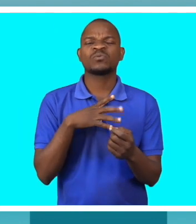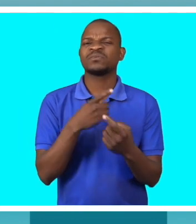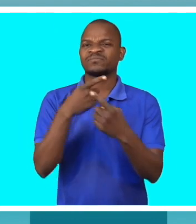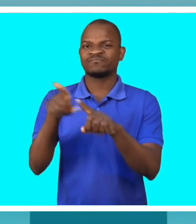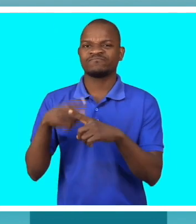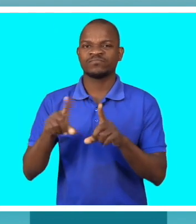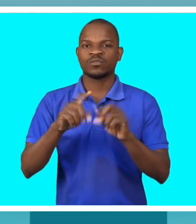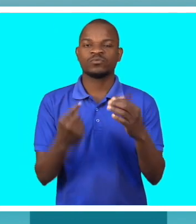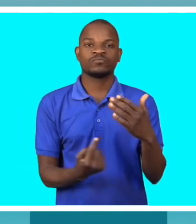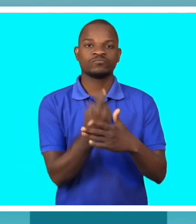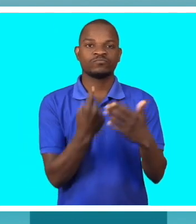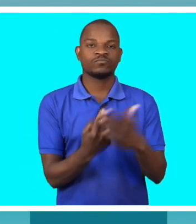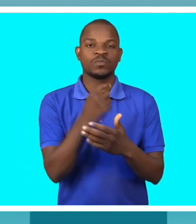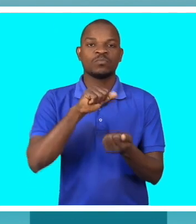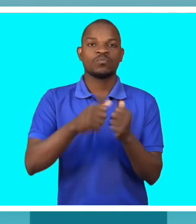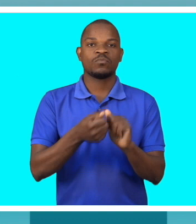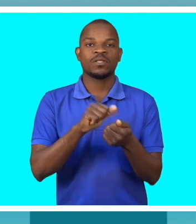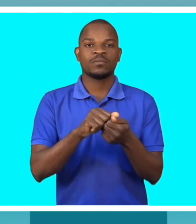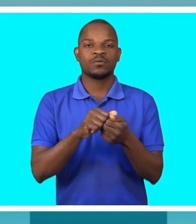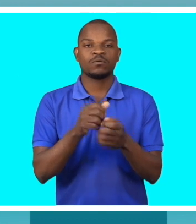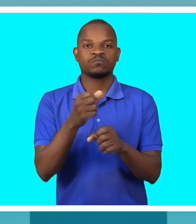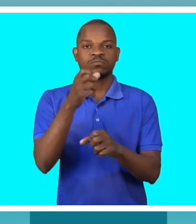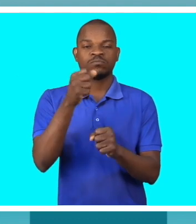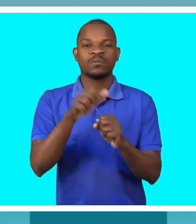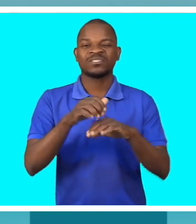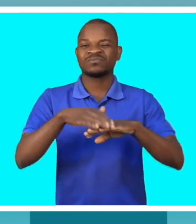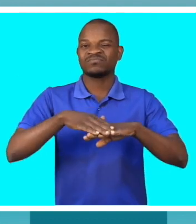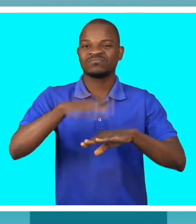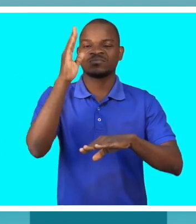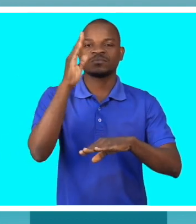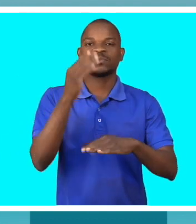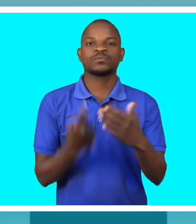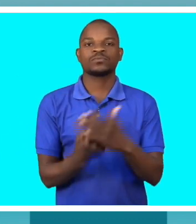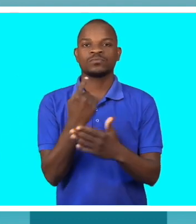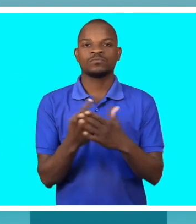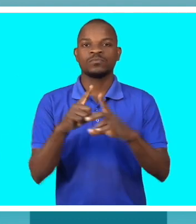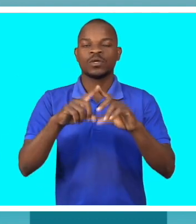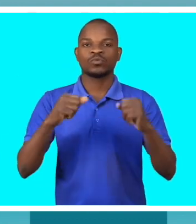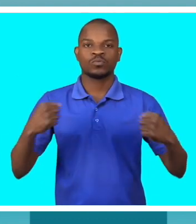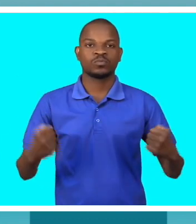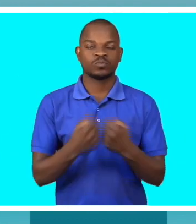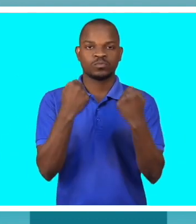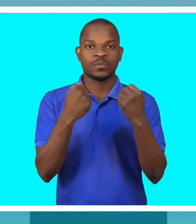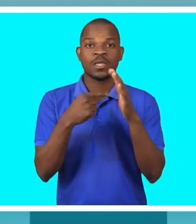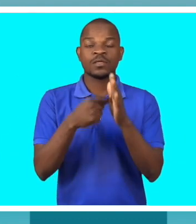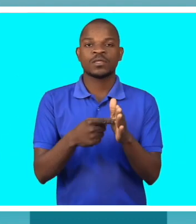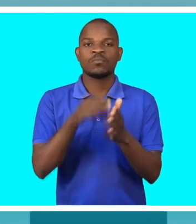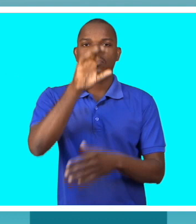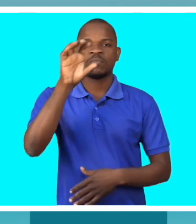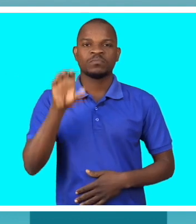A causa principal, realmente, são os acidentes de viação. Mas nós também temos, principalmente nos países do terceiro mundo, como o nosso, a questão da tuberculose óssea. A